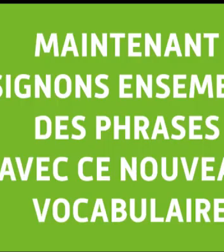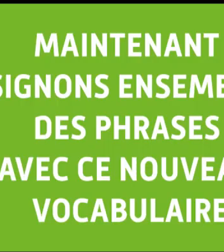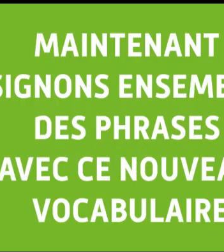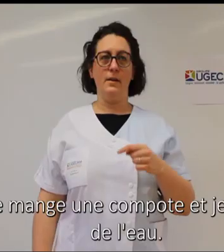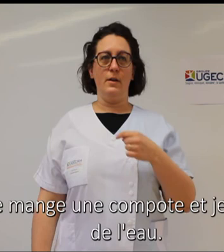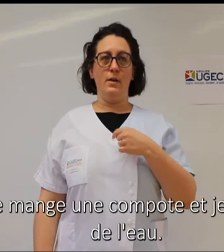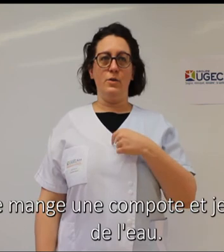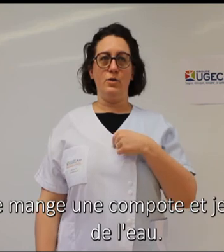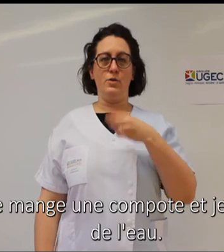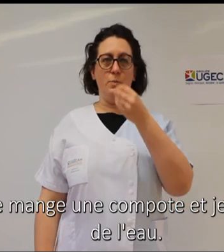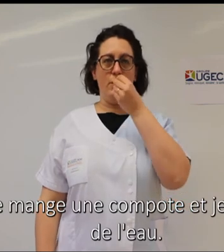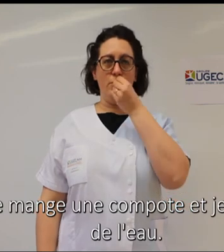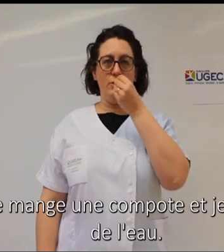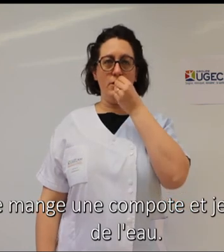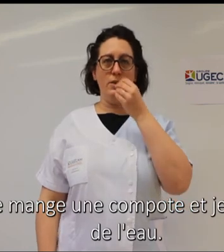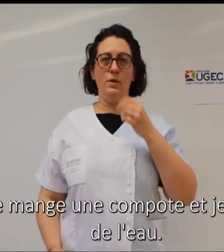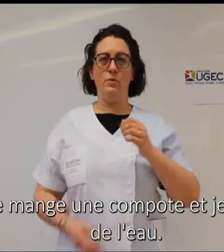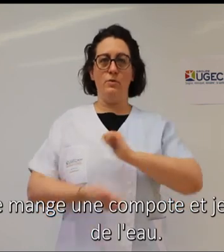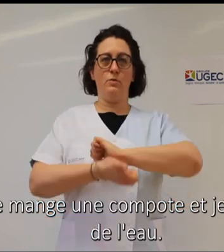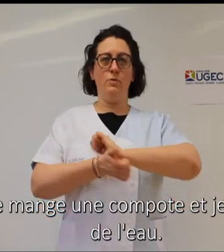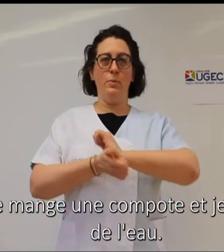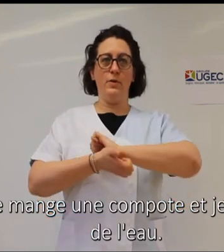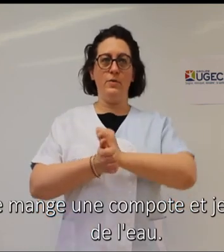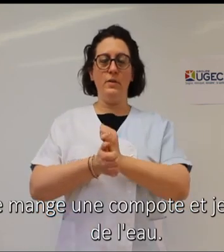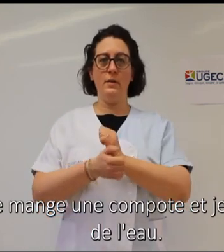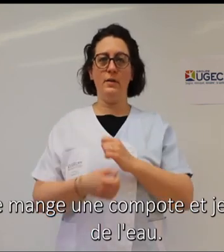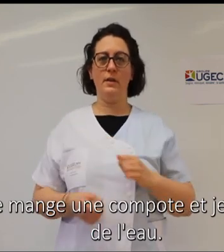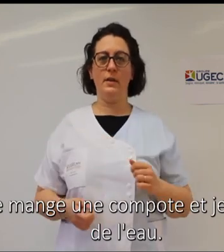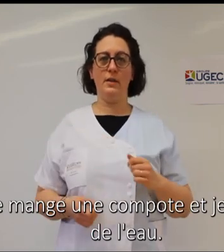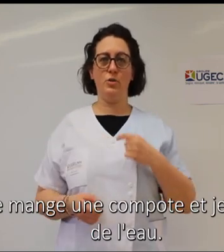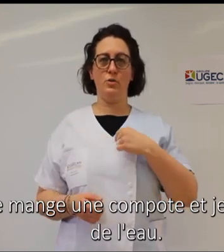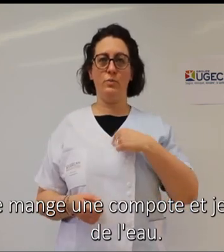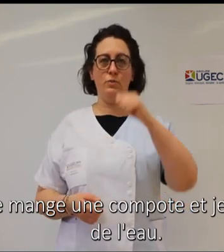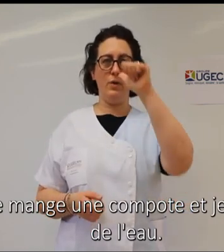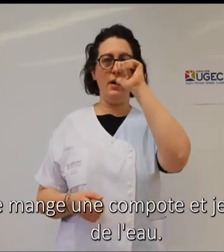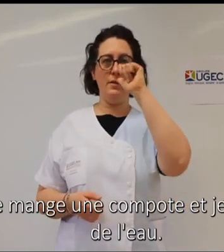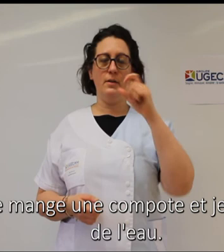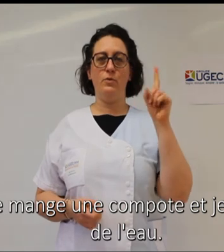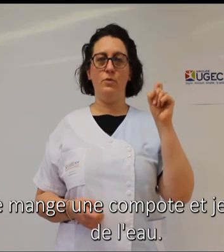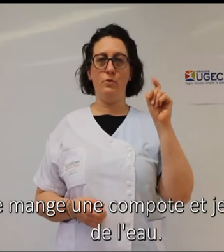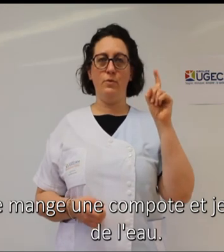Je mange une compote et je bois de l'eau.